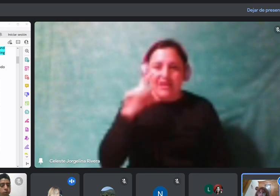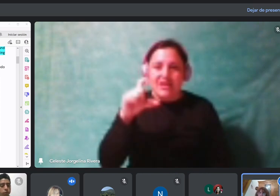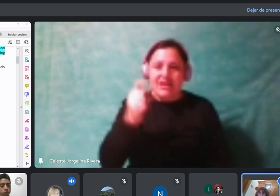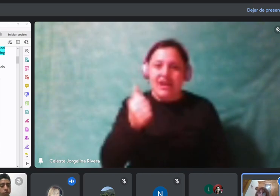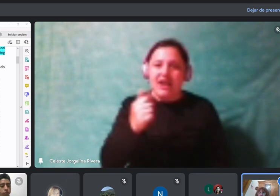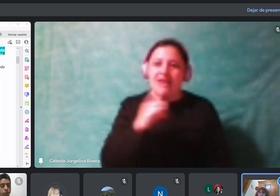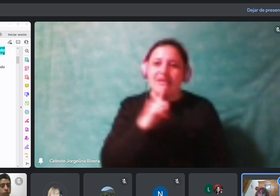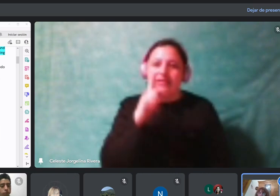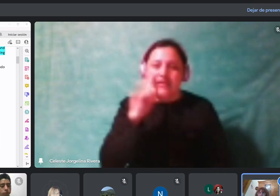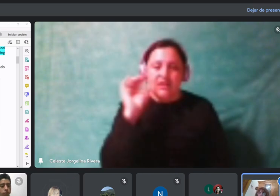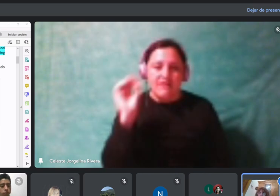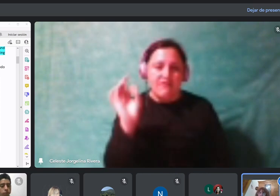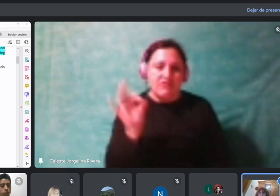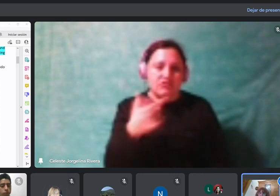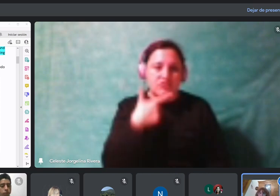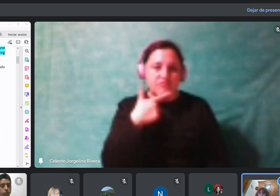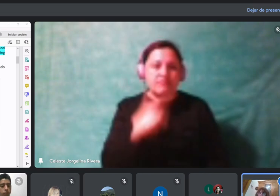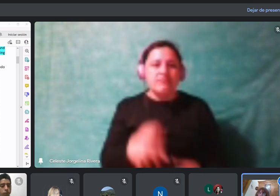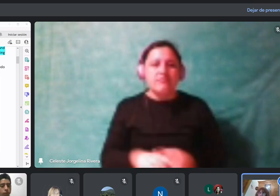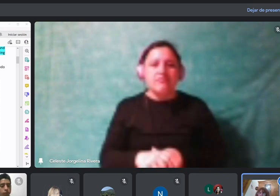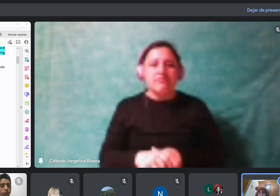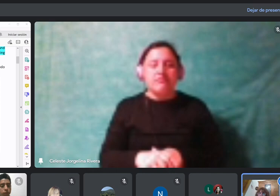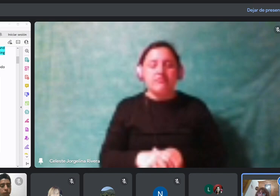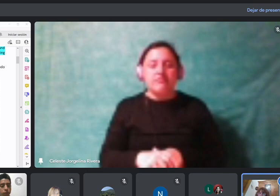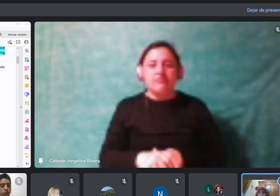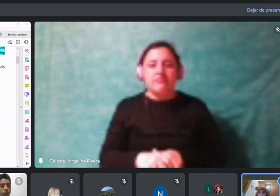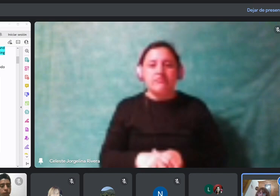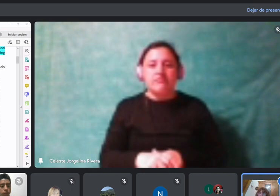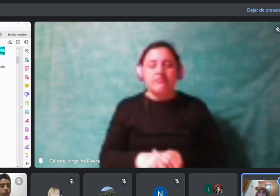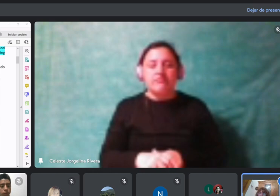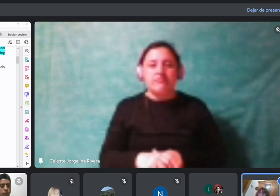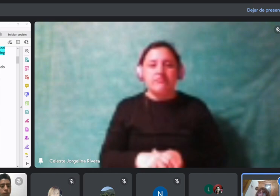Bien, profe. Bien. Claro. Eso lo voy a corregir. Corregirando.